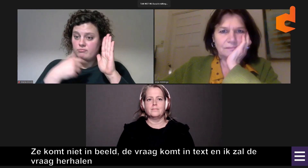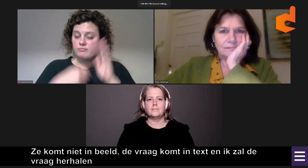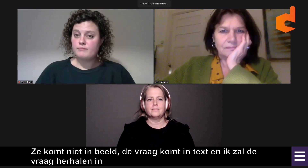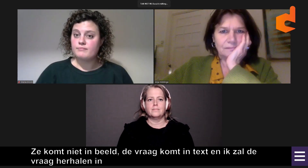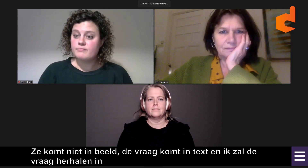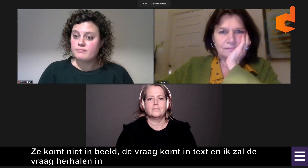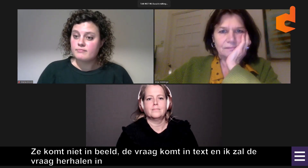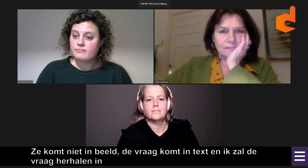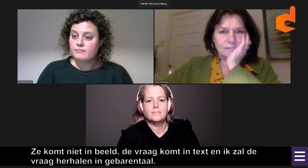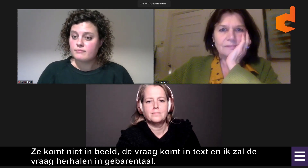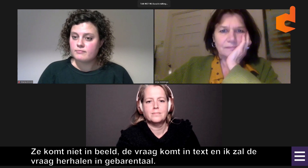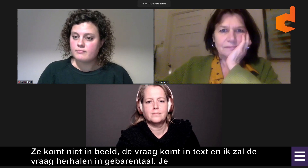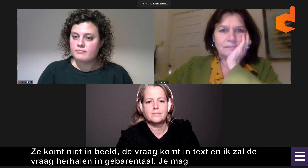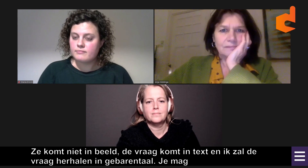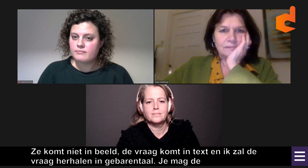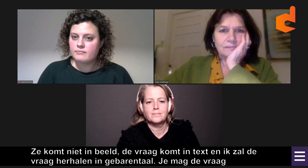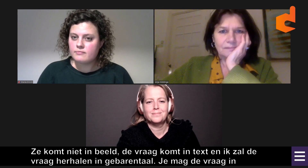Je mag je vraag in de chat stellen, zeker.